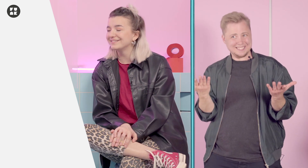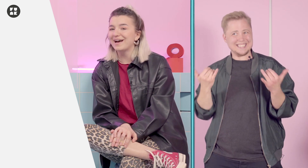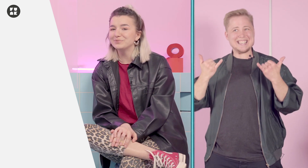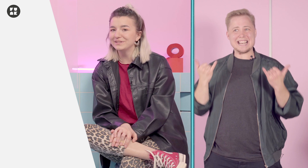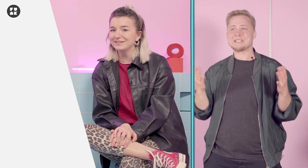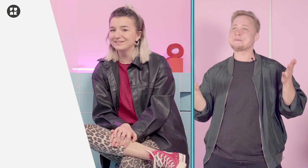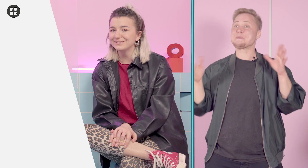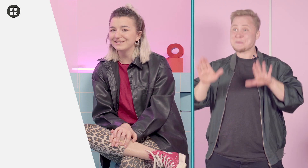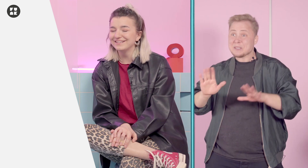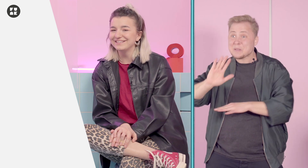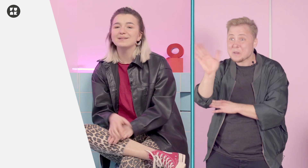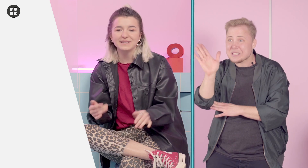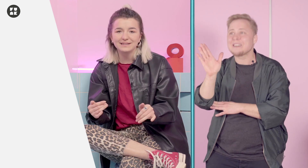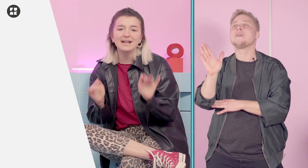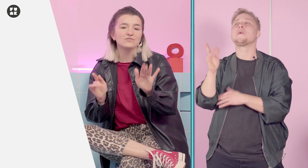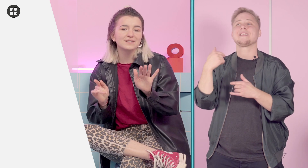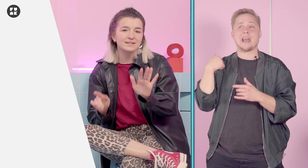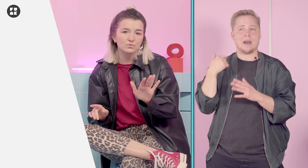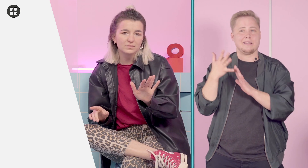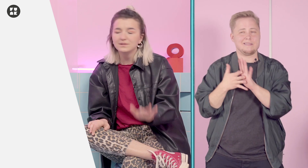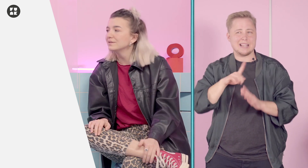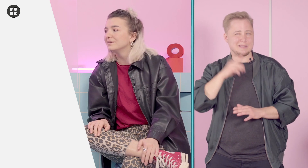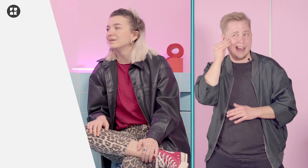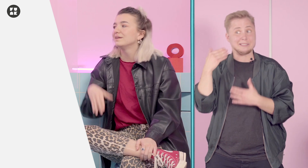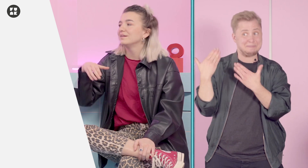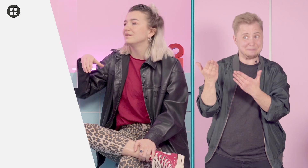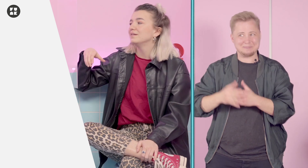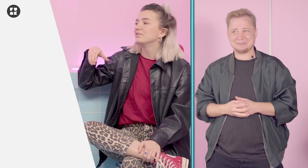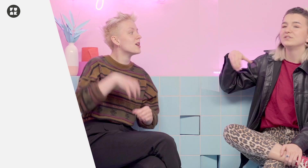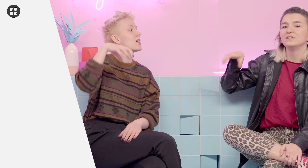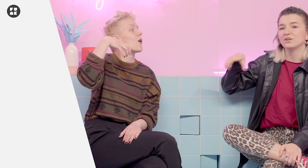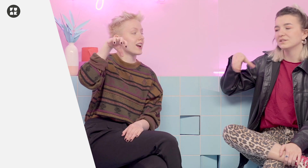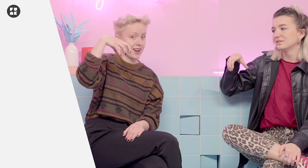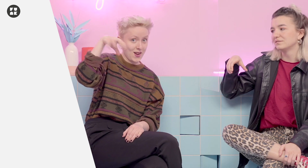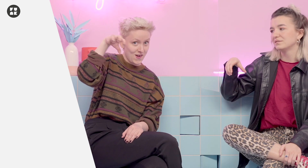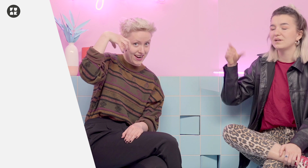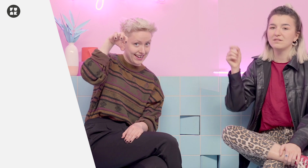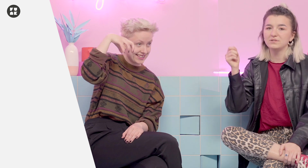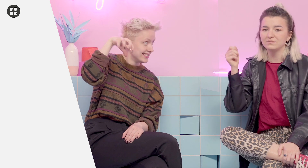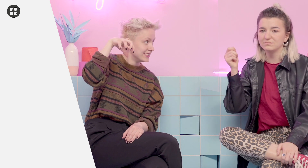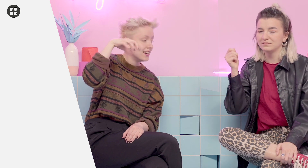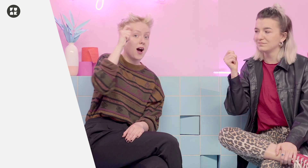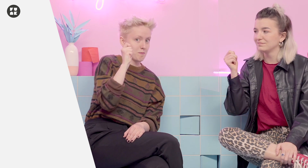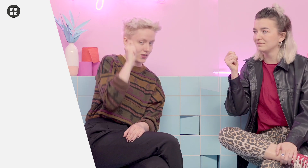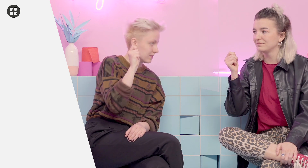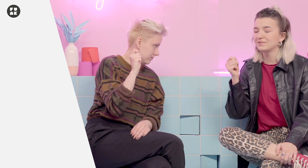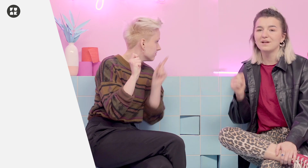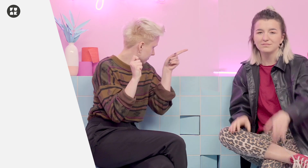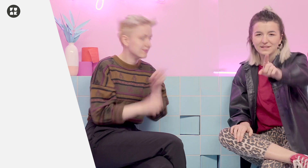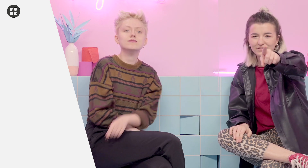abonnieren. Das habe ich gerade gelernt und das geht so. Ihr sollt die Glocke abonnieren. Genau, das habt ihr